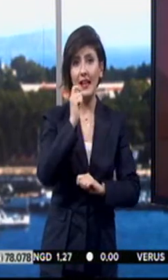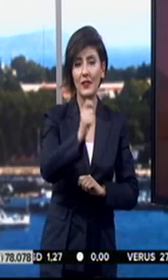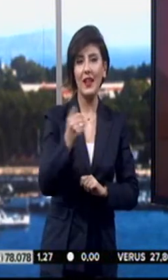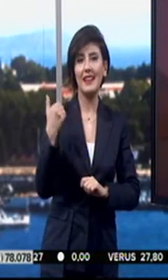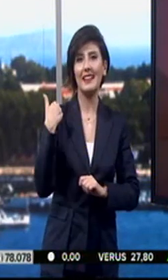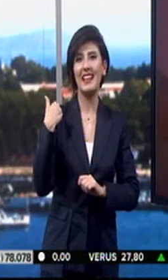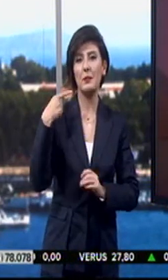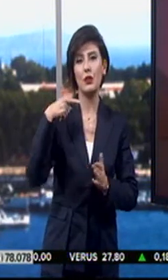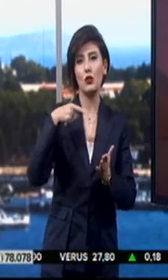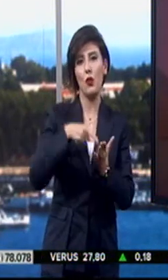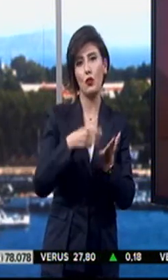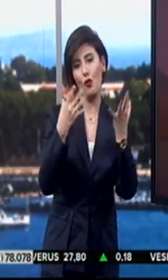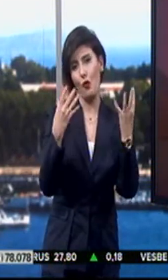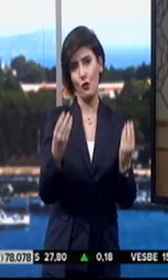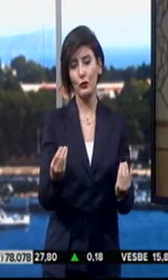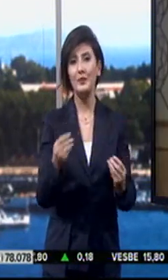İzlediğiniz için teşekkürler.